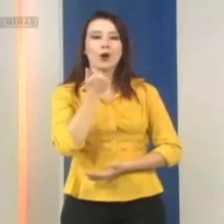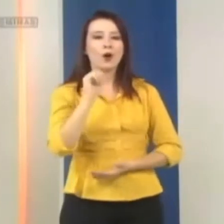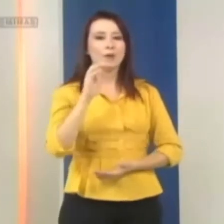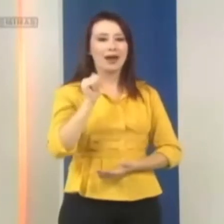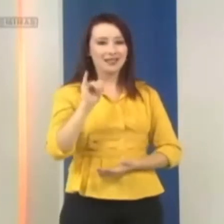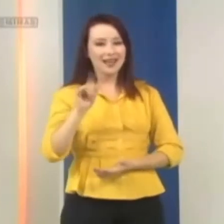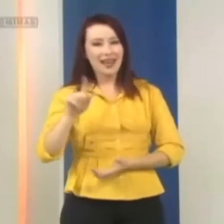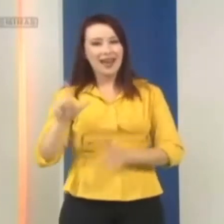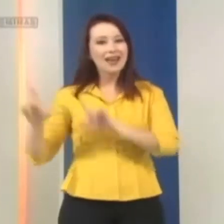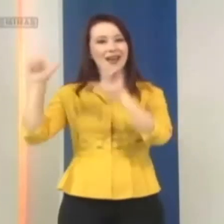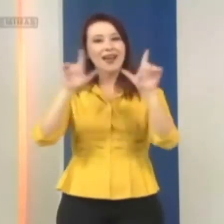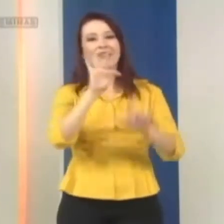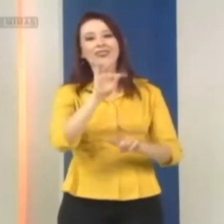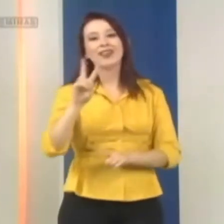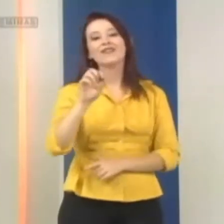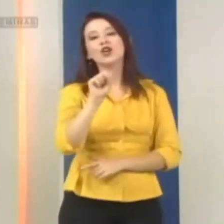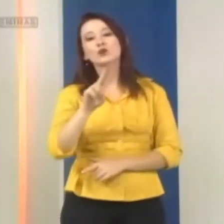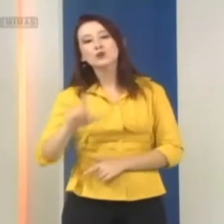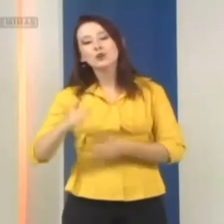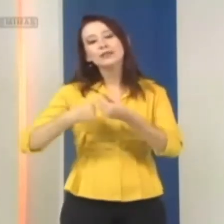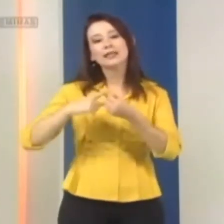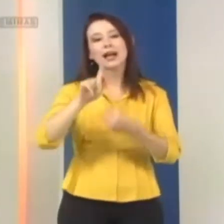reportagem da TV Sul de Guaxupé.